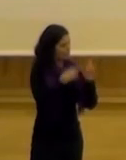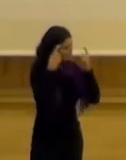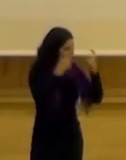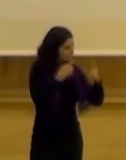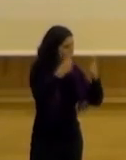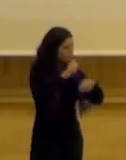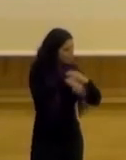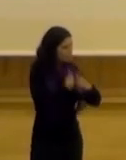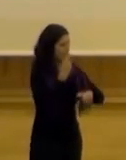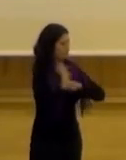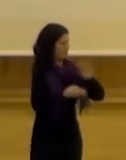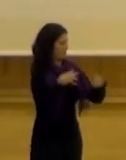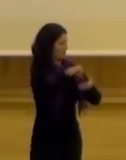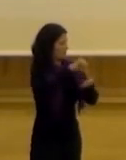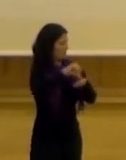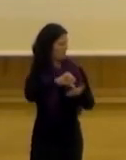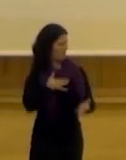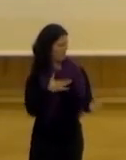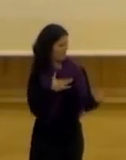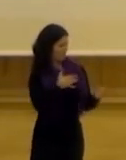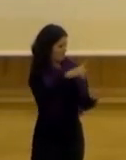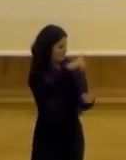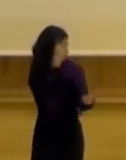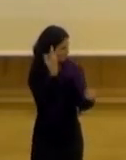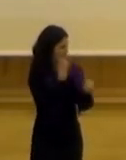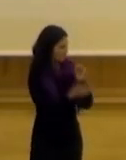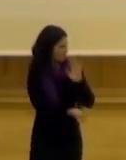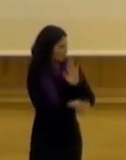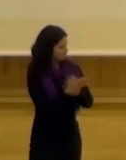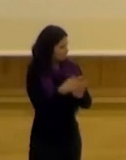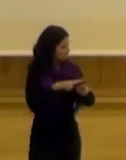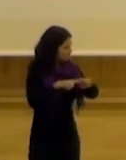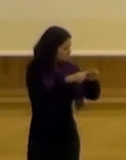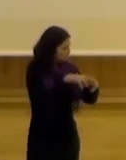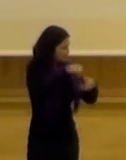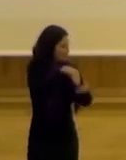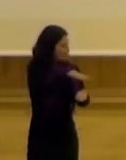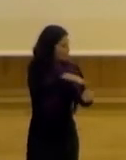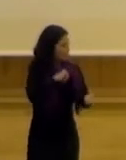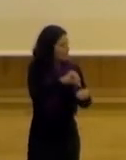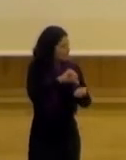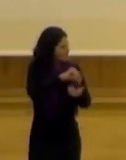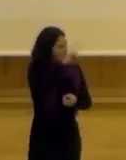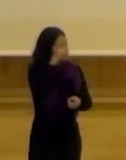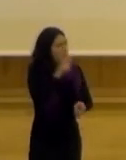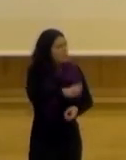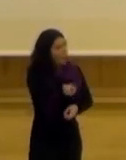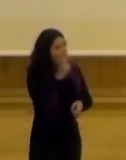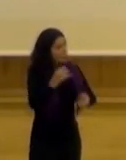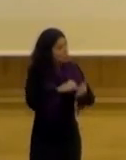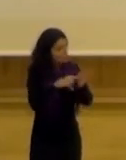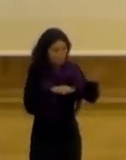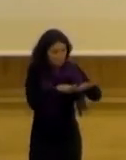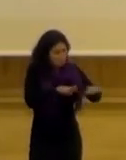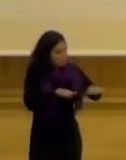mapear la innovación ciudadana en Madrid que luego terminó hoy hay un mapa de innovación ciudadana que son los madriles pero también había otro proyecto en